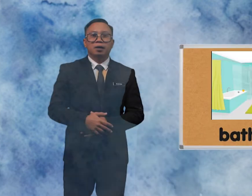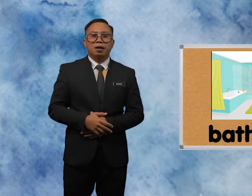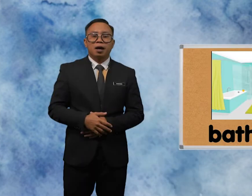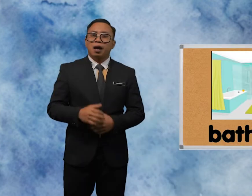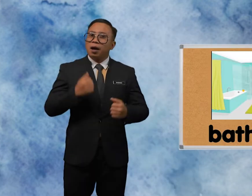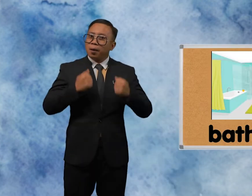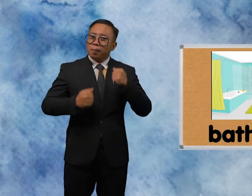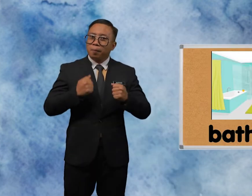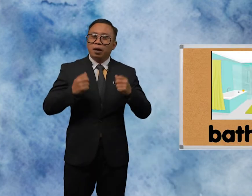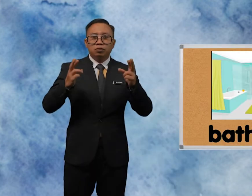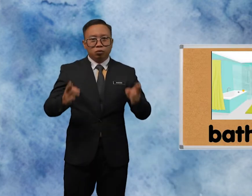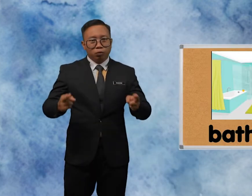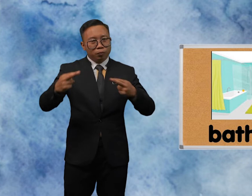Bat Room